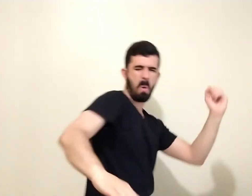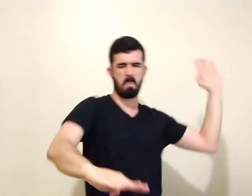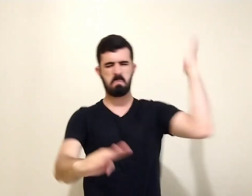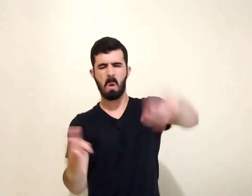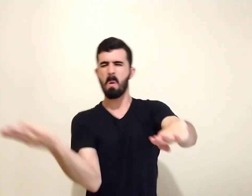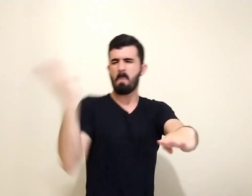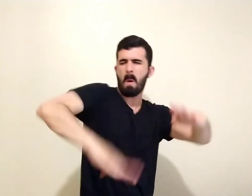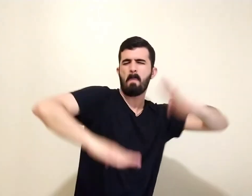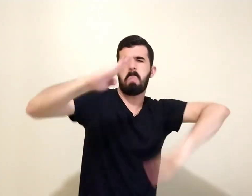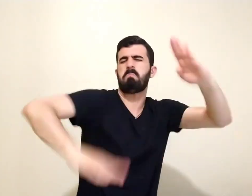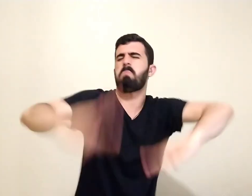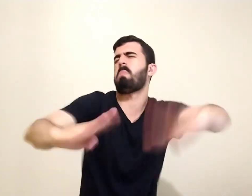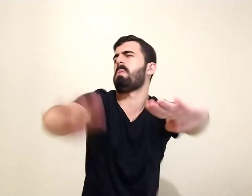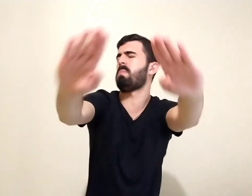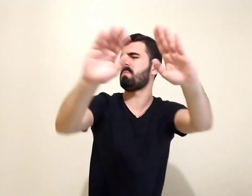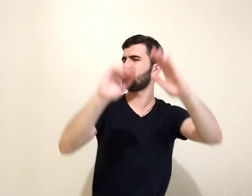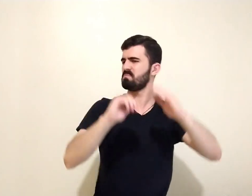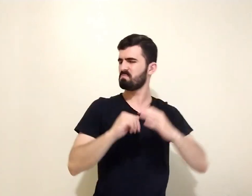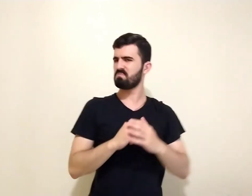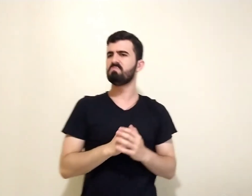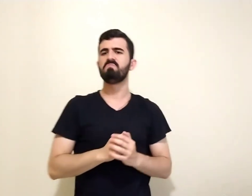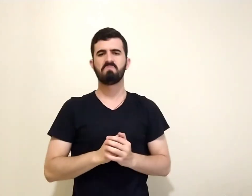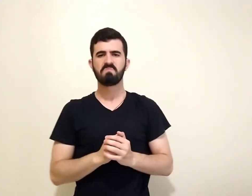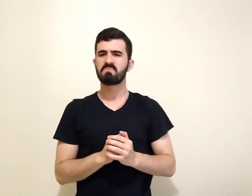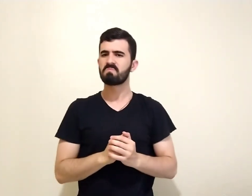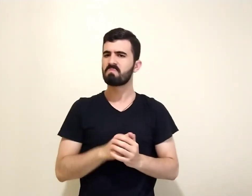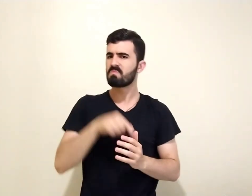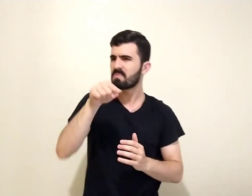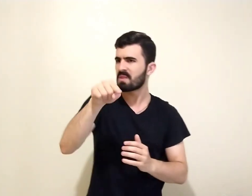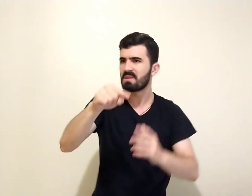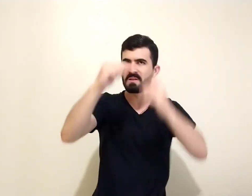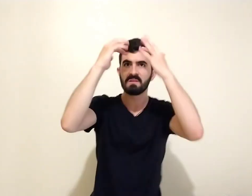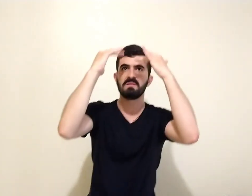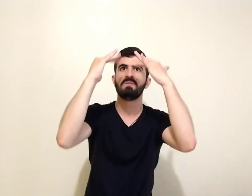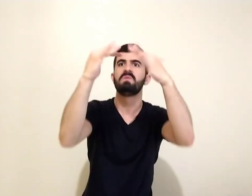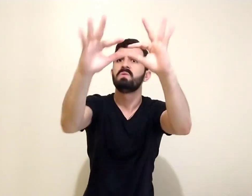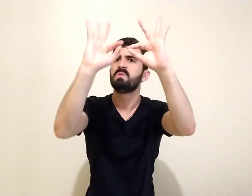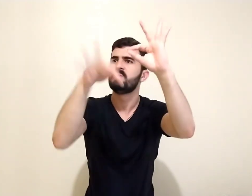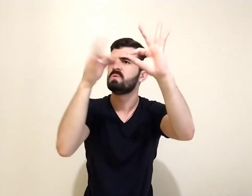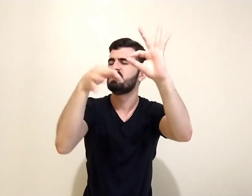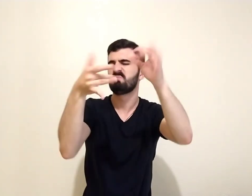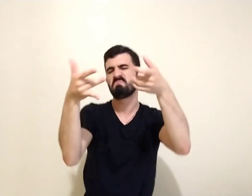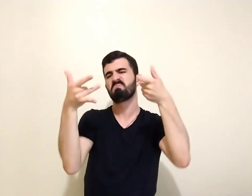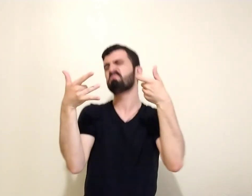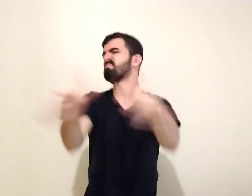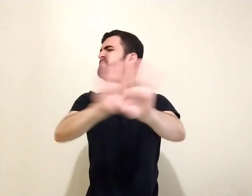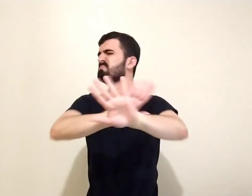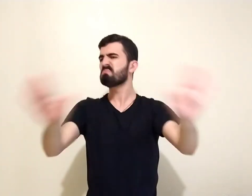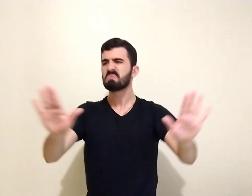Vou desmanchar a cerca E ela será devastada